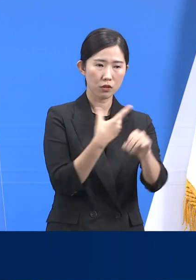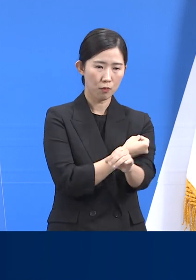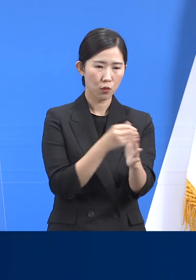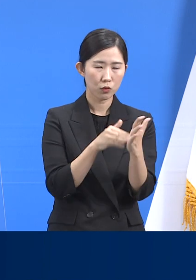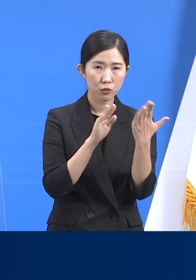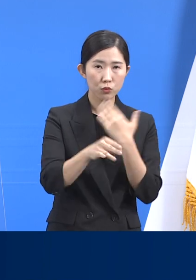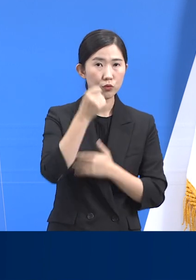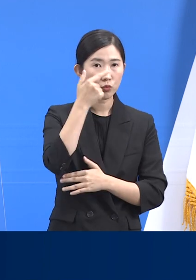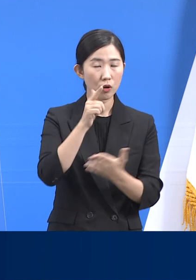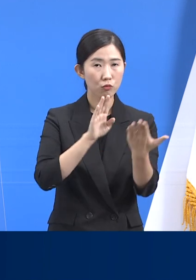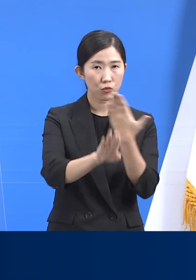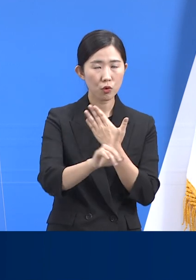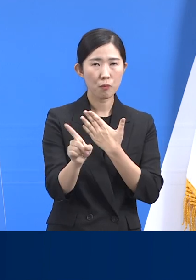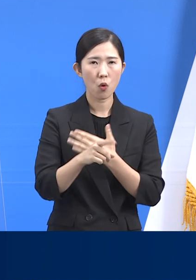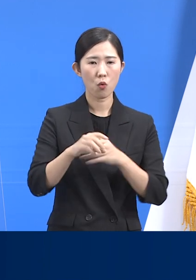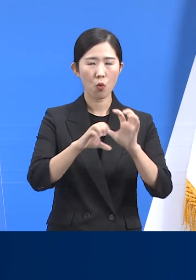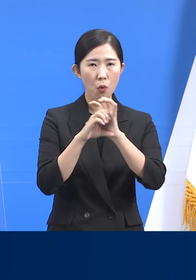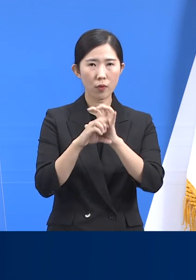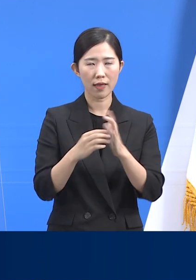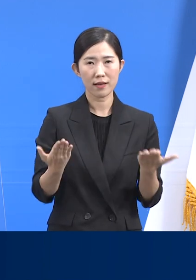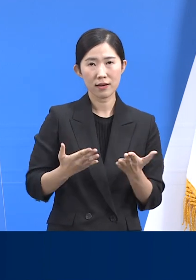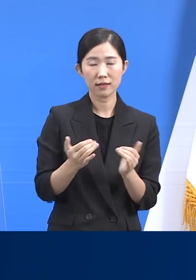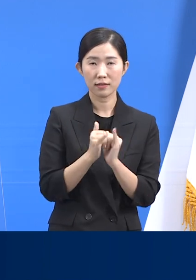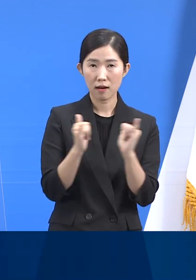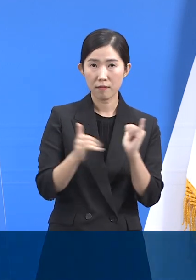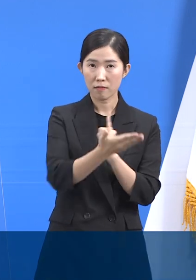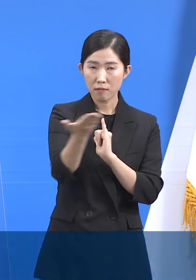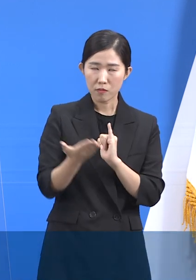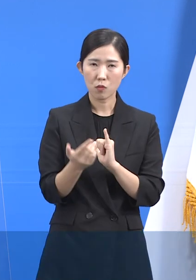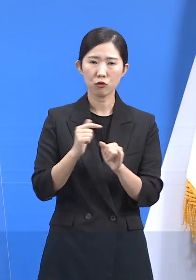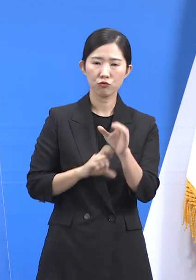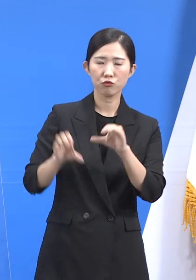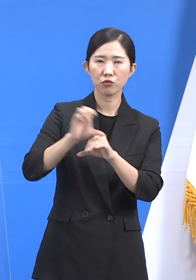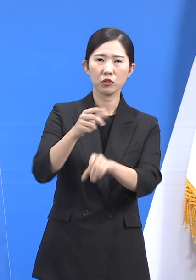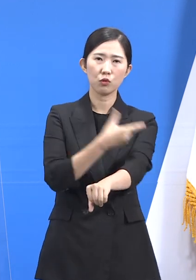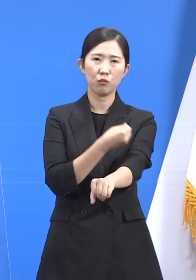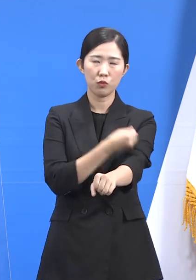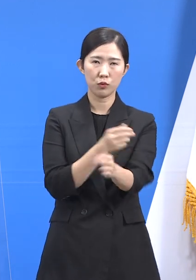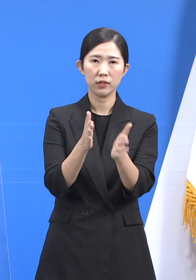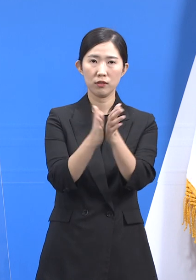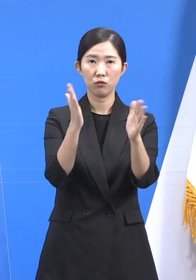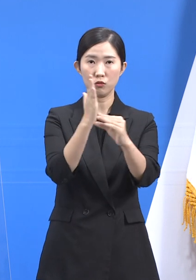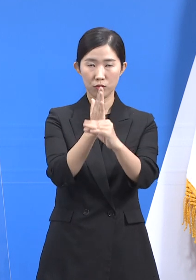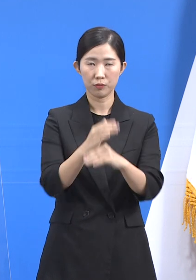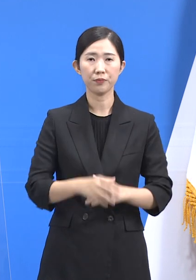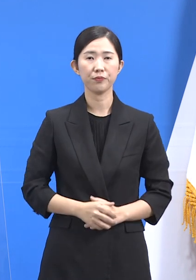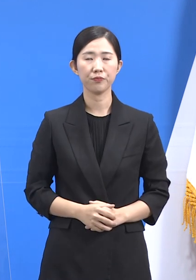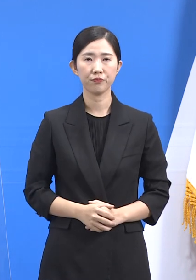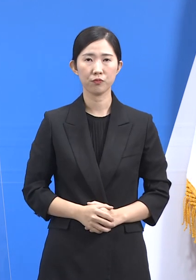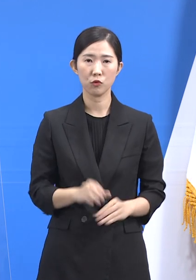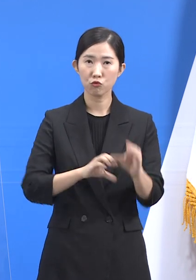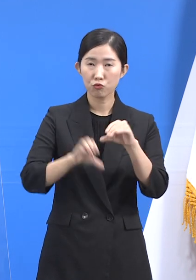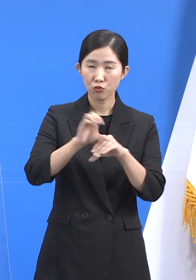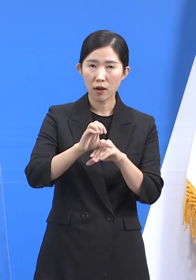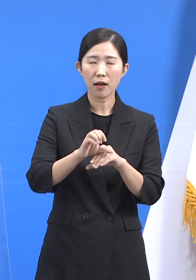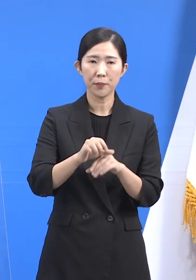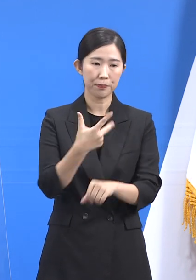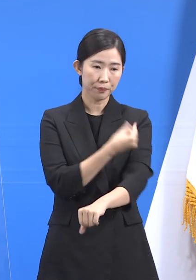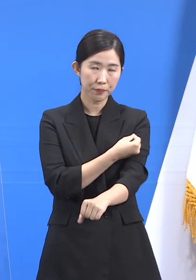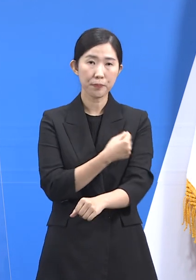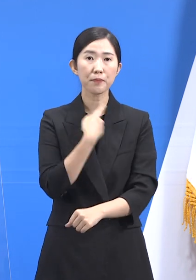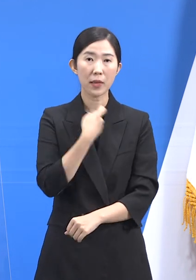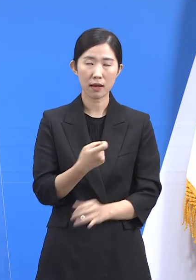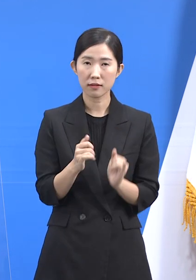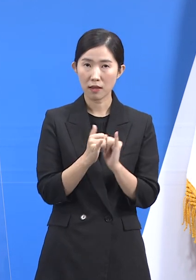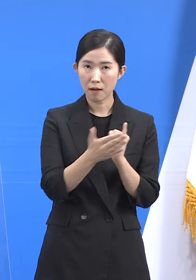코로나19 치료병원 총사자분들께도 추가접종을 실시하고 있습니다. 추가접종 대상이신 분들께서는